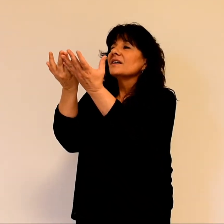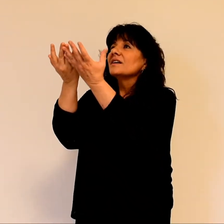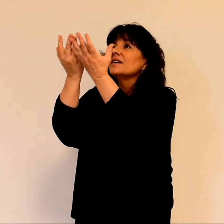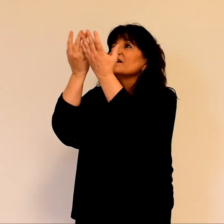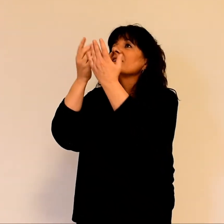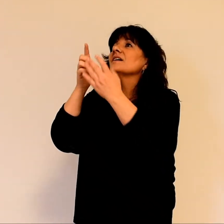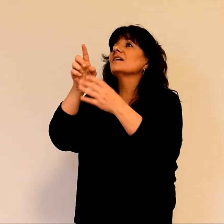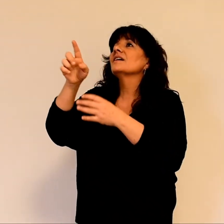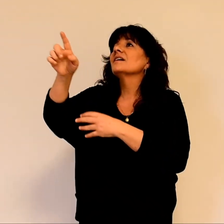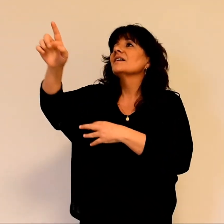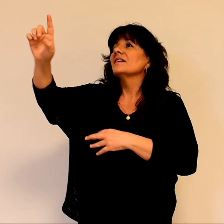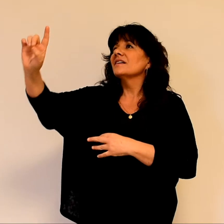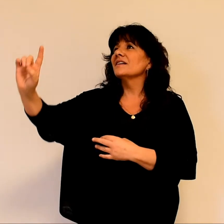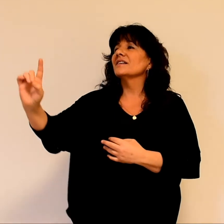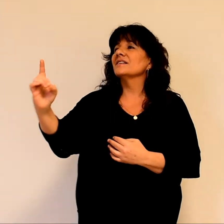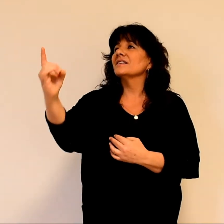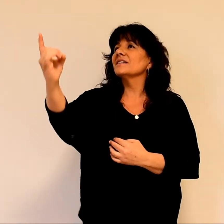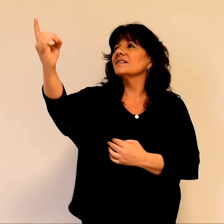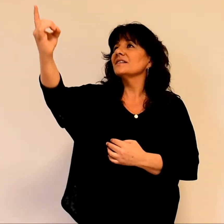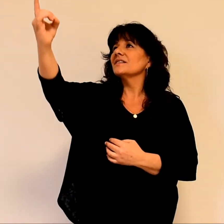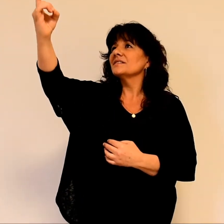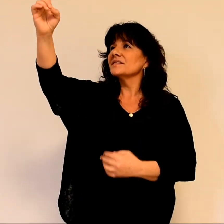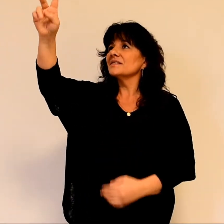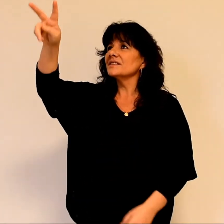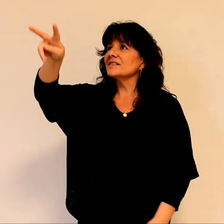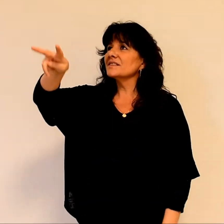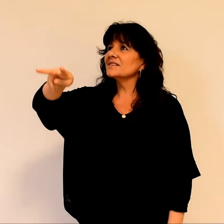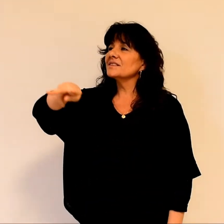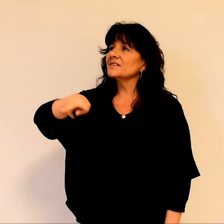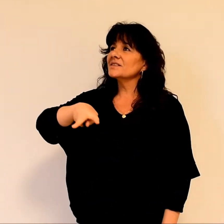vers toi mon Dieu.